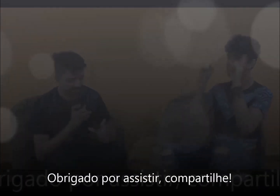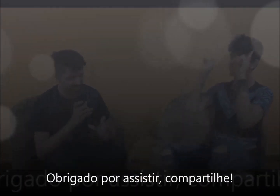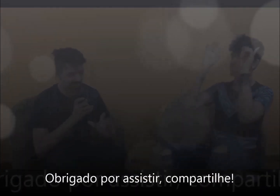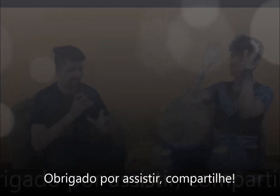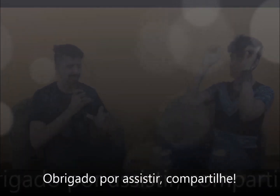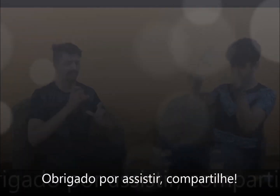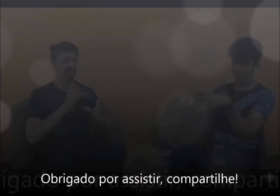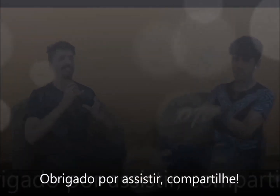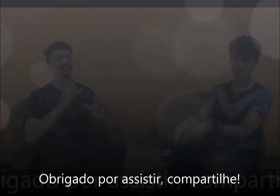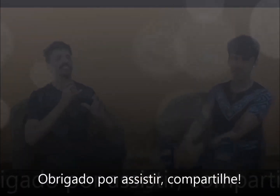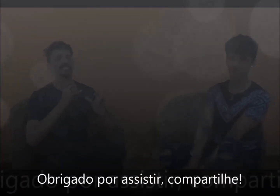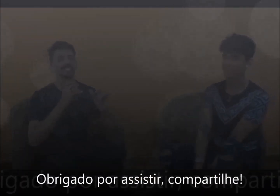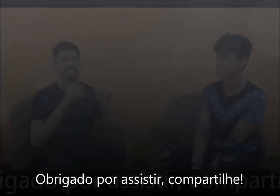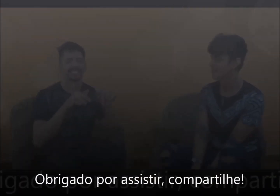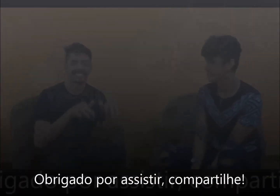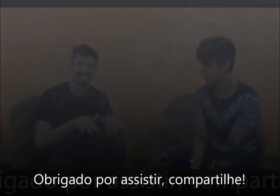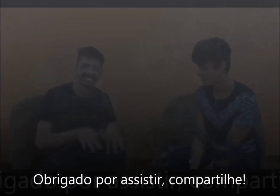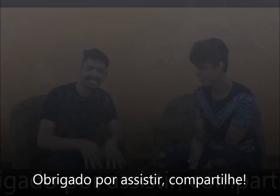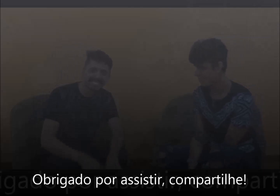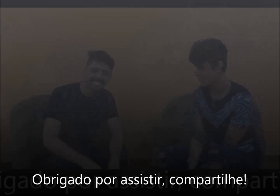precisa arrumar Olaia